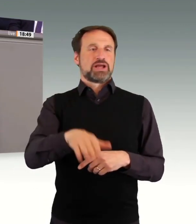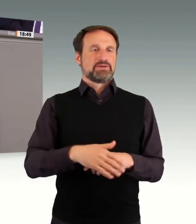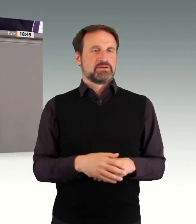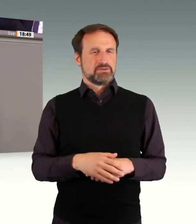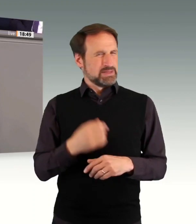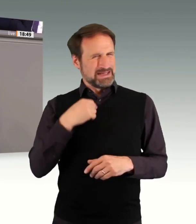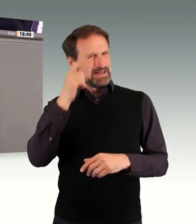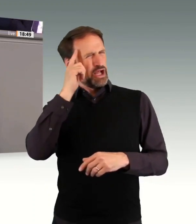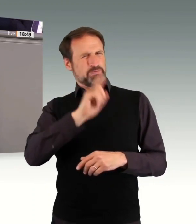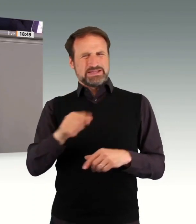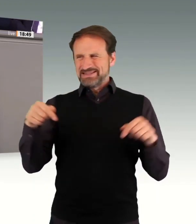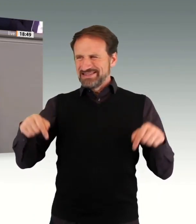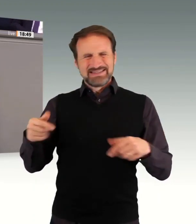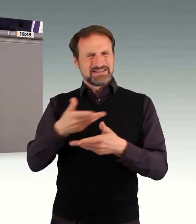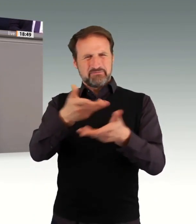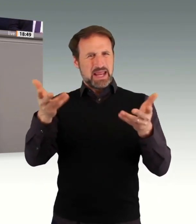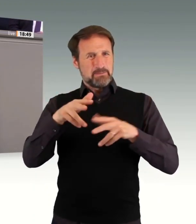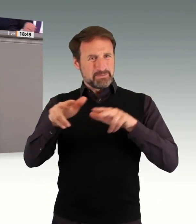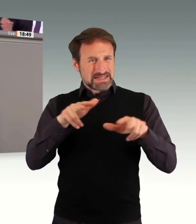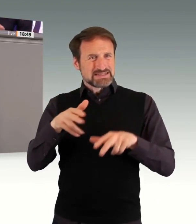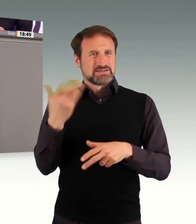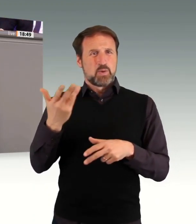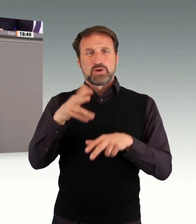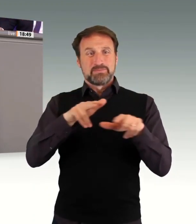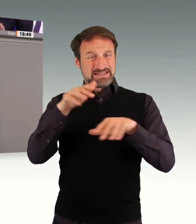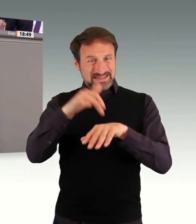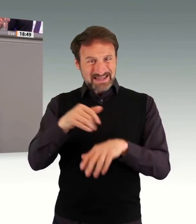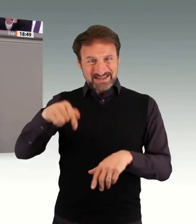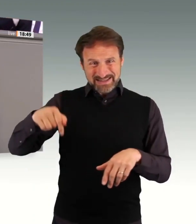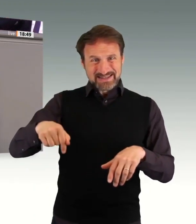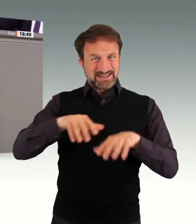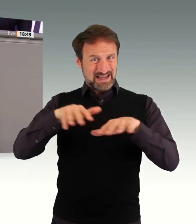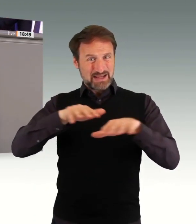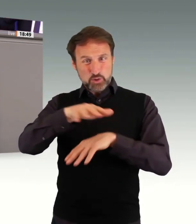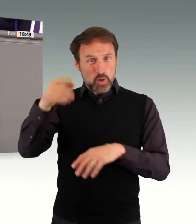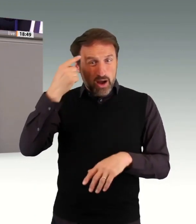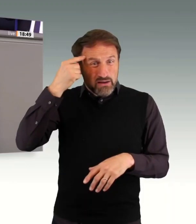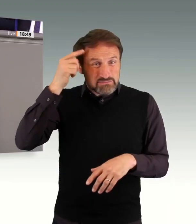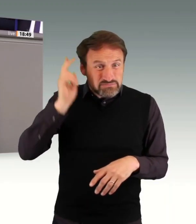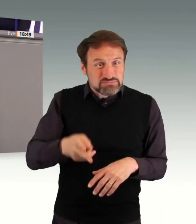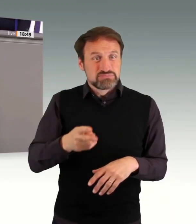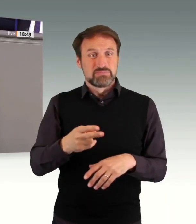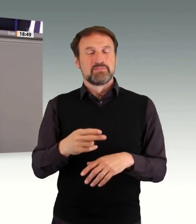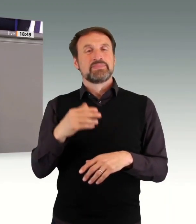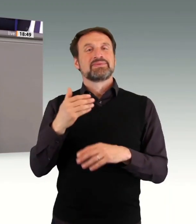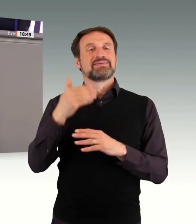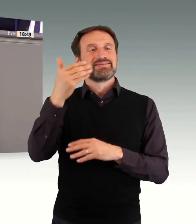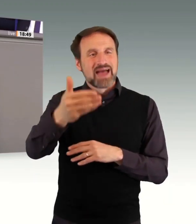Überlebenswahrscheinlichkeit besser eingeschätzt wird. Totschlag per Gesetz, könnte man sagen. Ich glaube nicht, dass irgendjemand